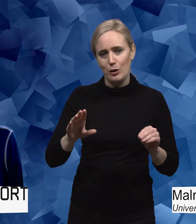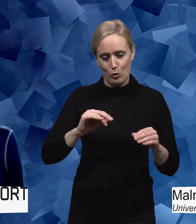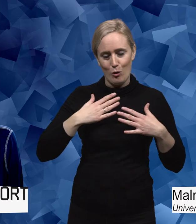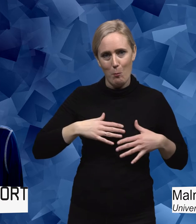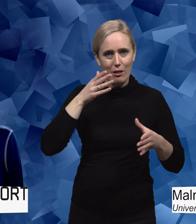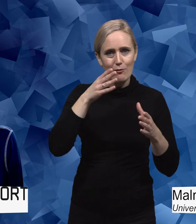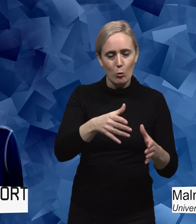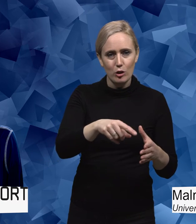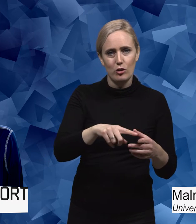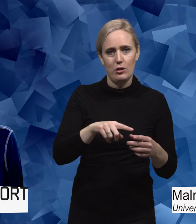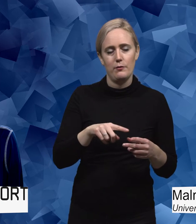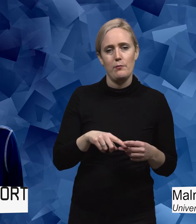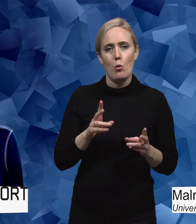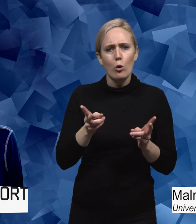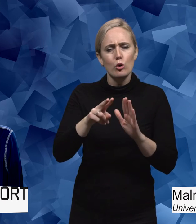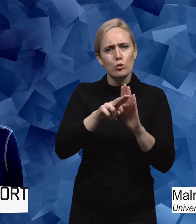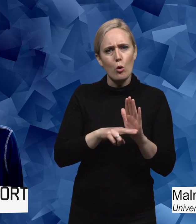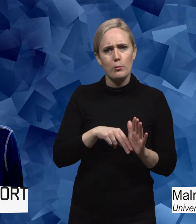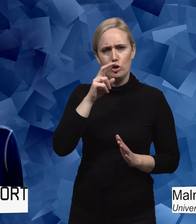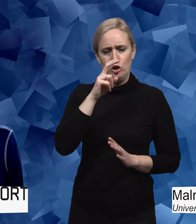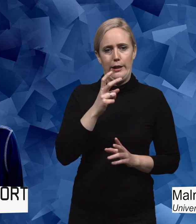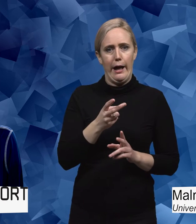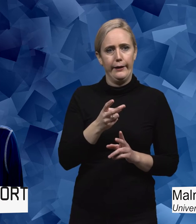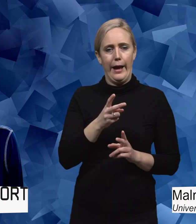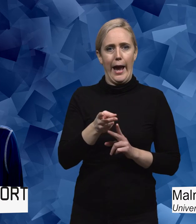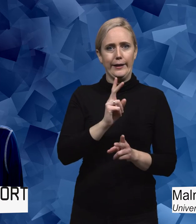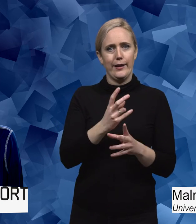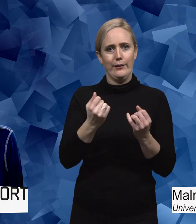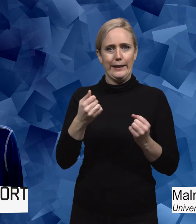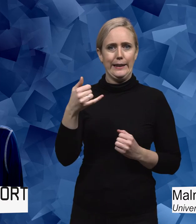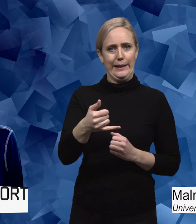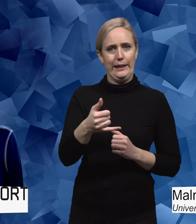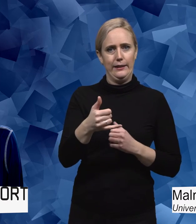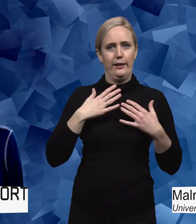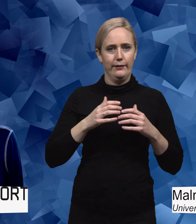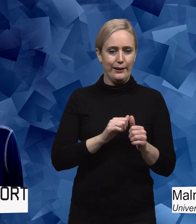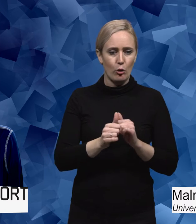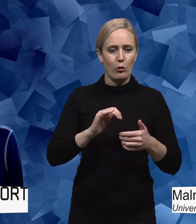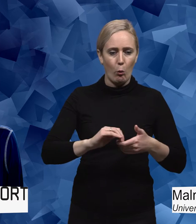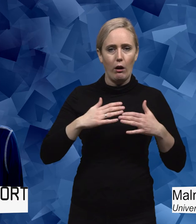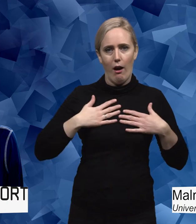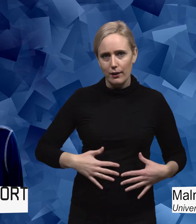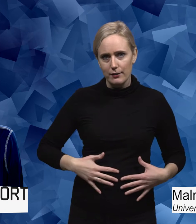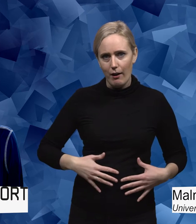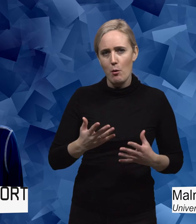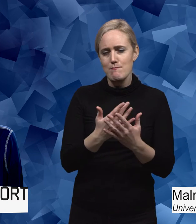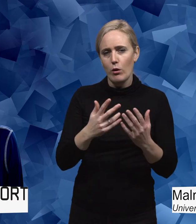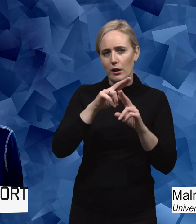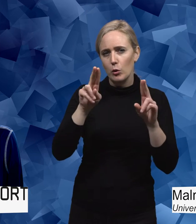verkar normen vara extra närvarande just inom den idrott och hälsa då. Och många internationella forskare har skrivit om att